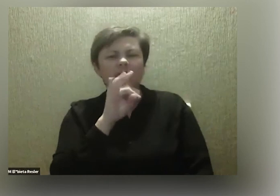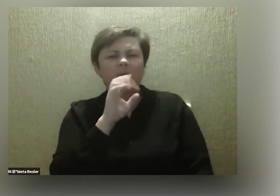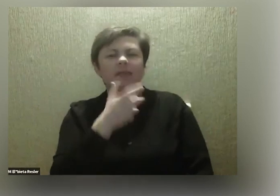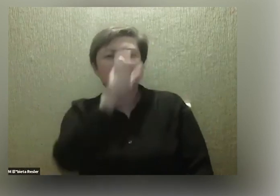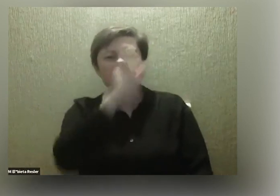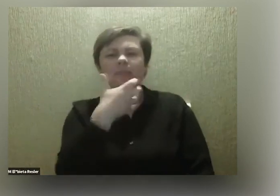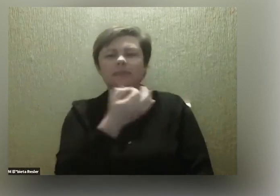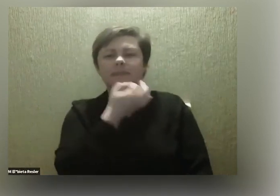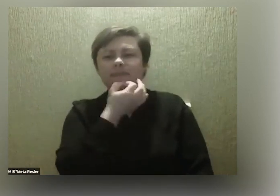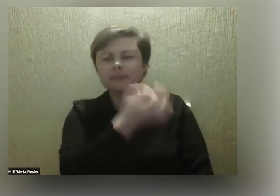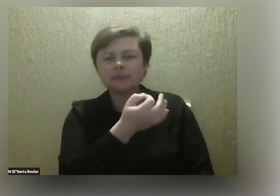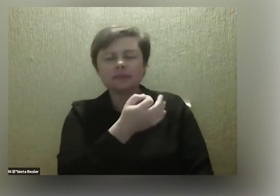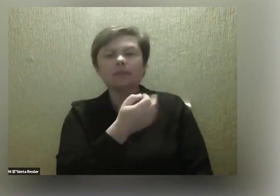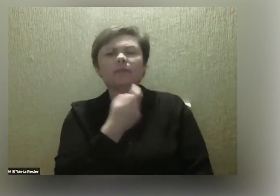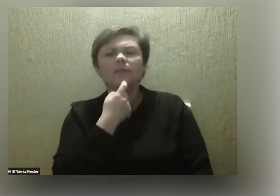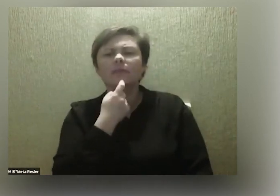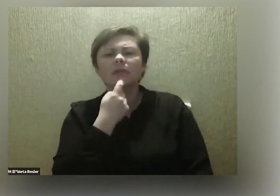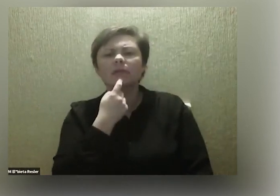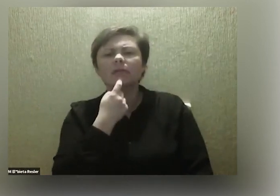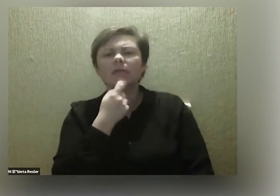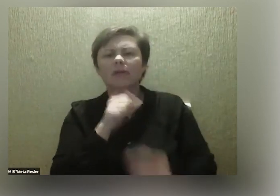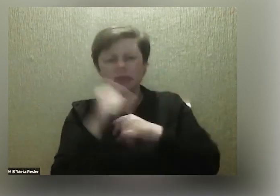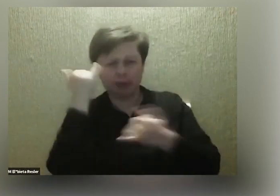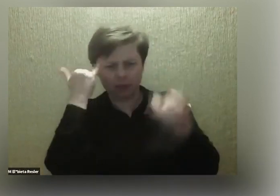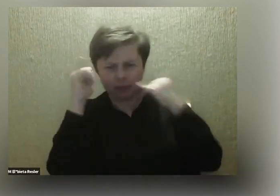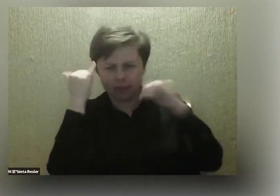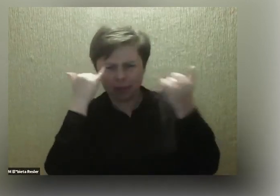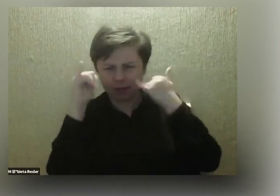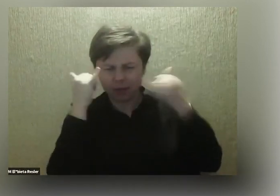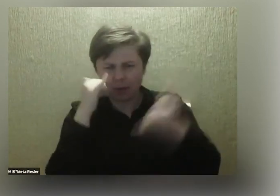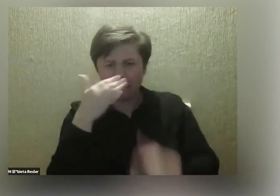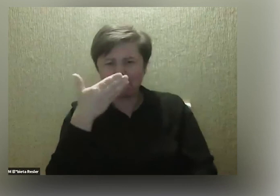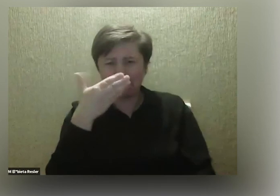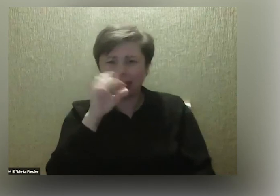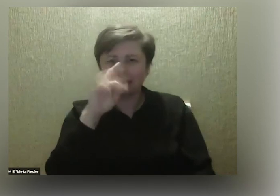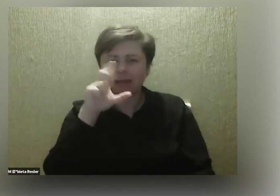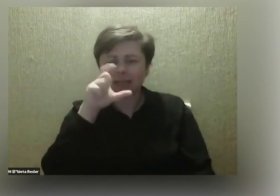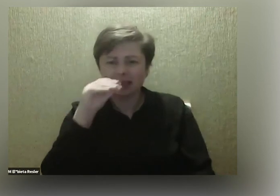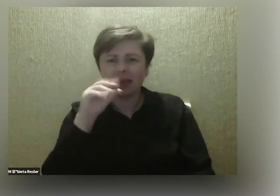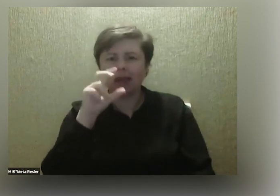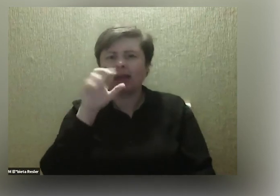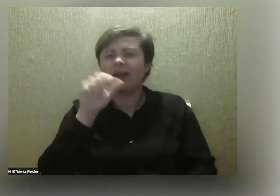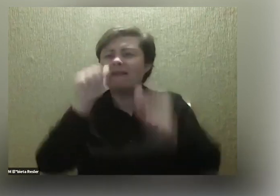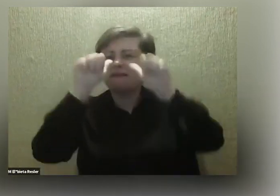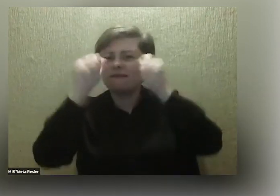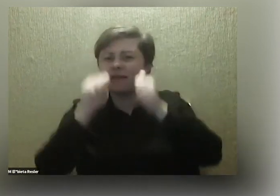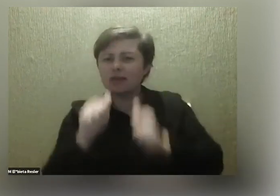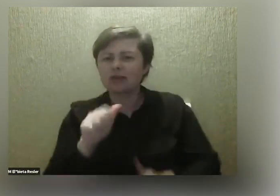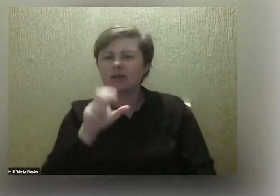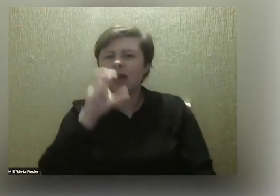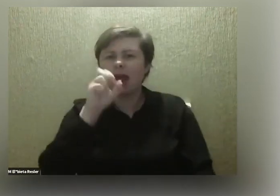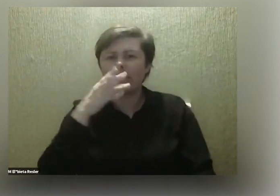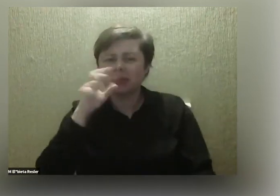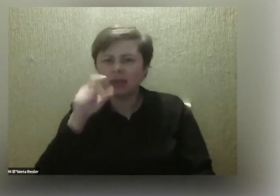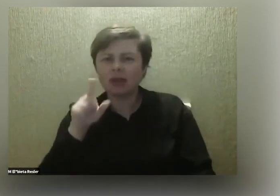o to, czym są wgłębne matryce figur Hladiniego i o projekt Art Impossible,